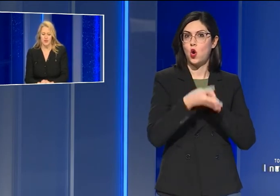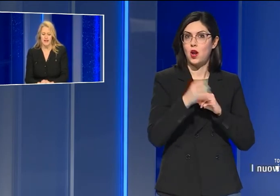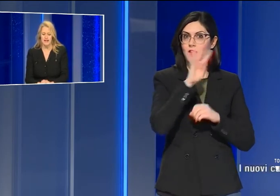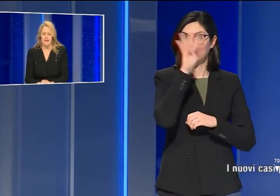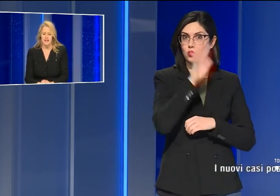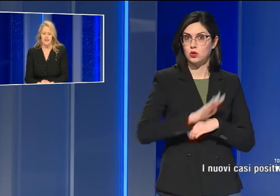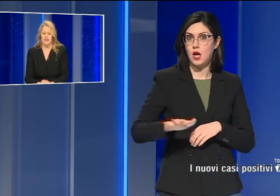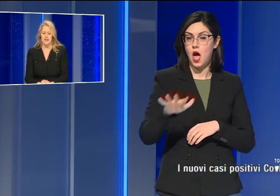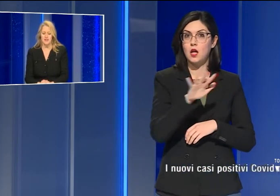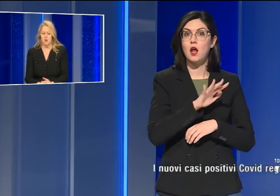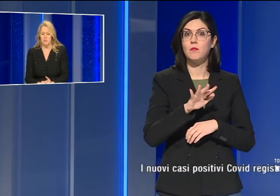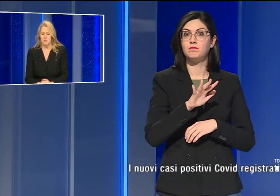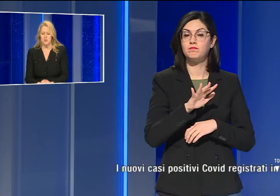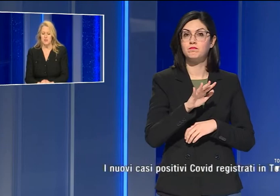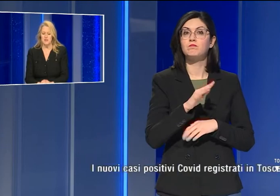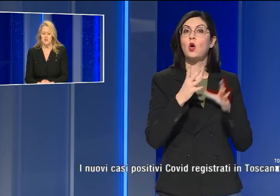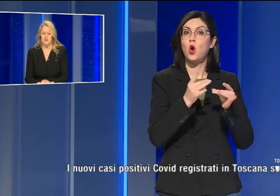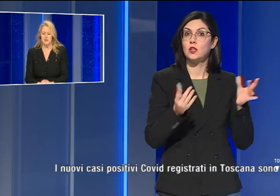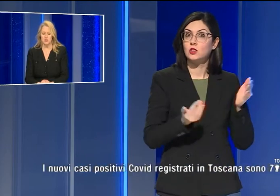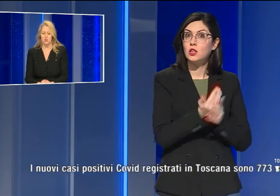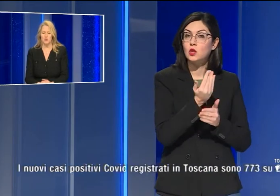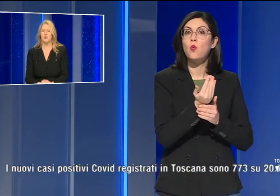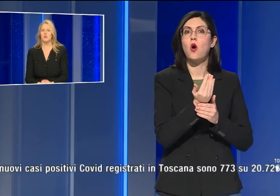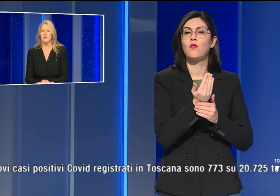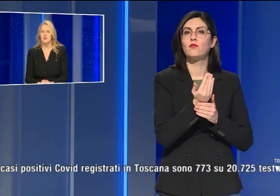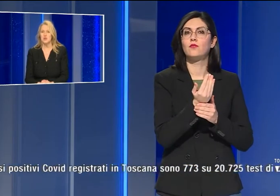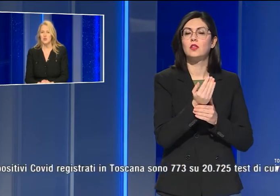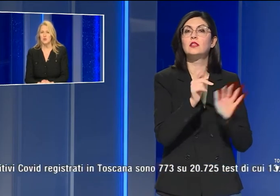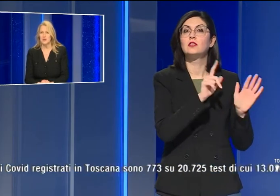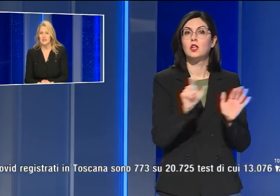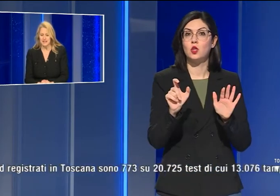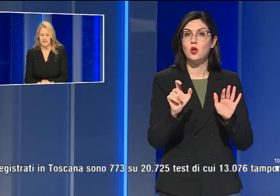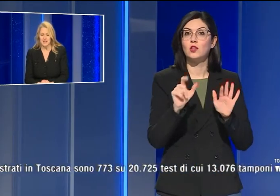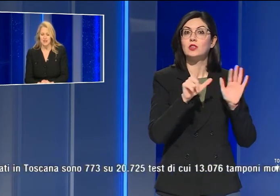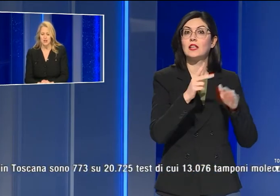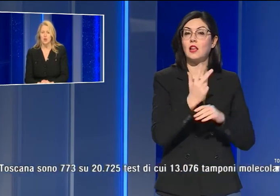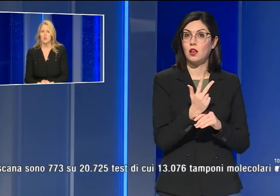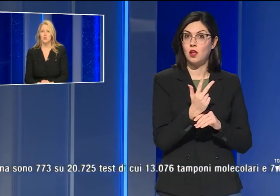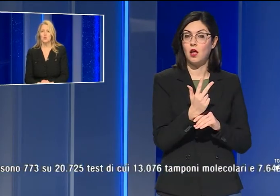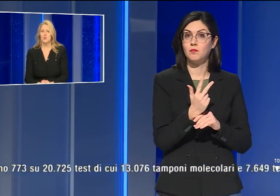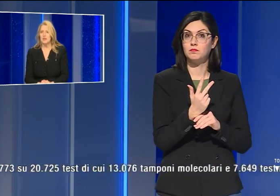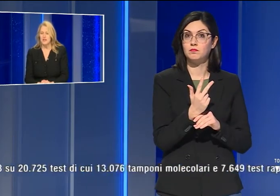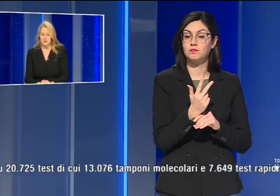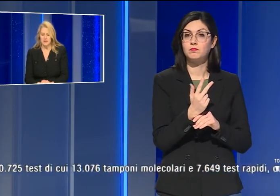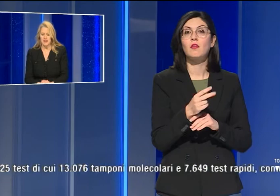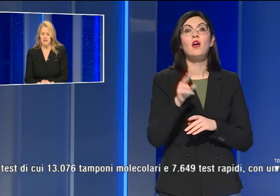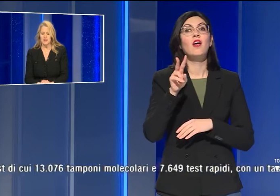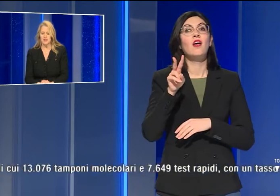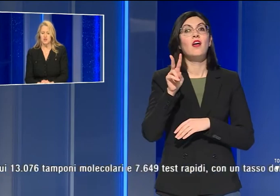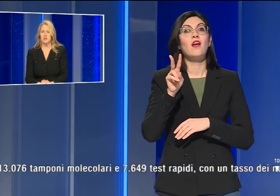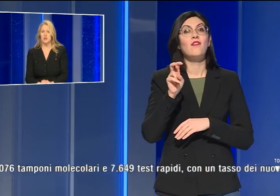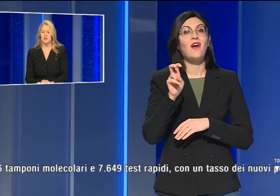Toscana. I nuovi positivi sono 773 su 20